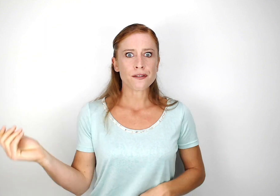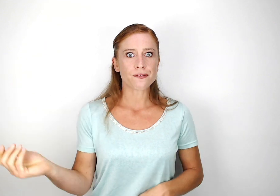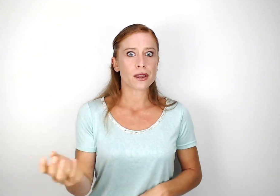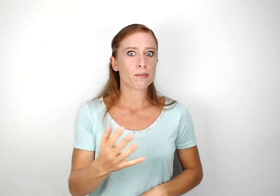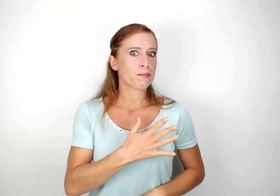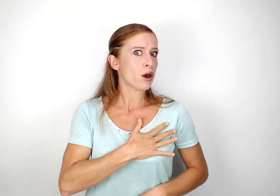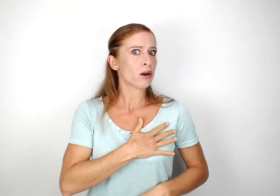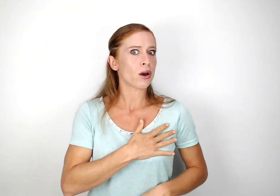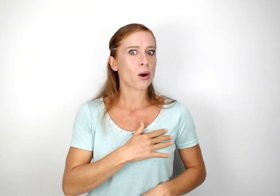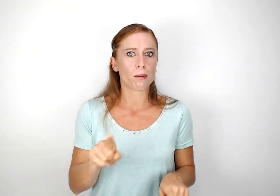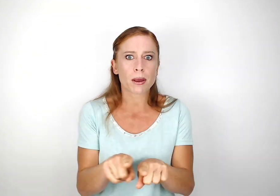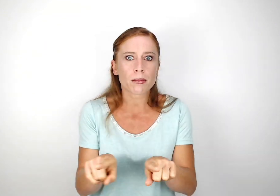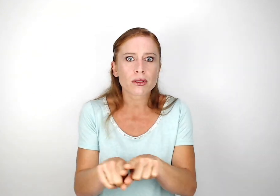fait peur en même temps.